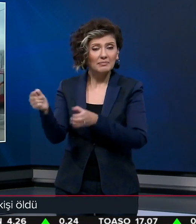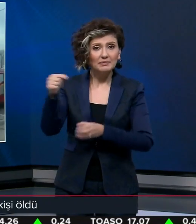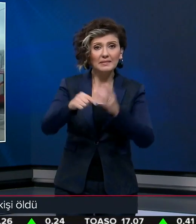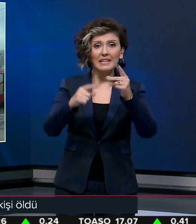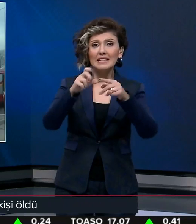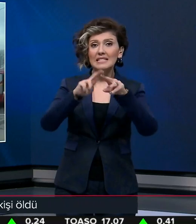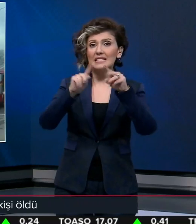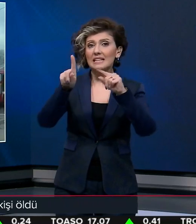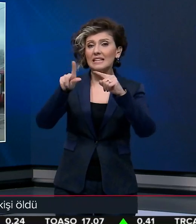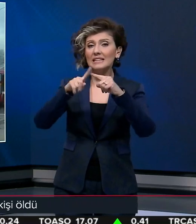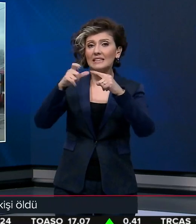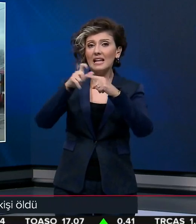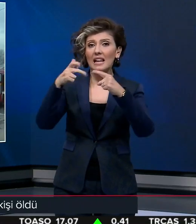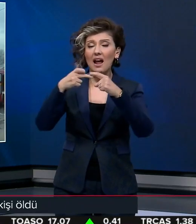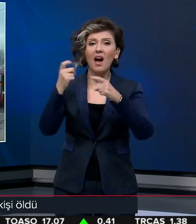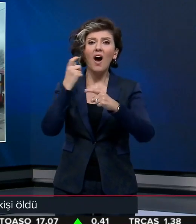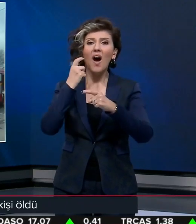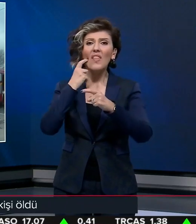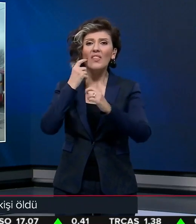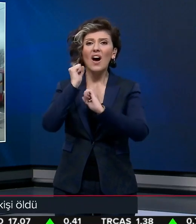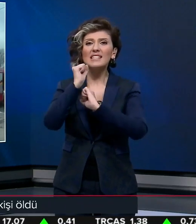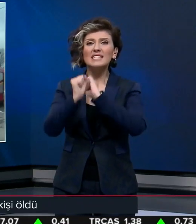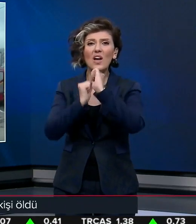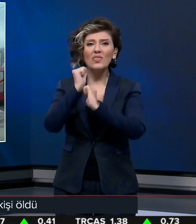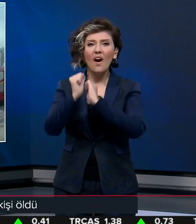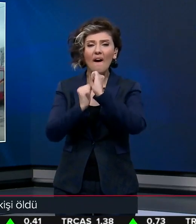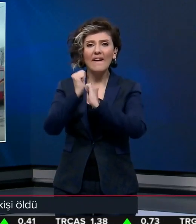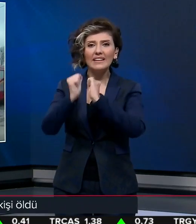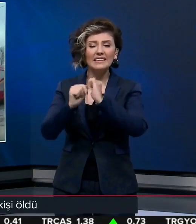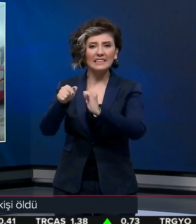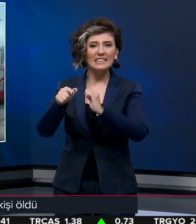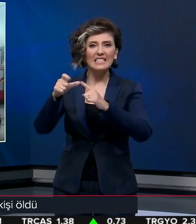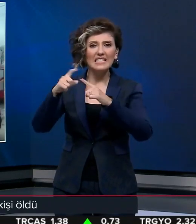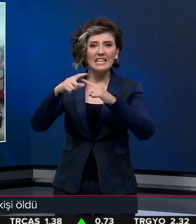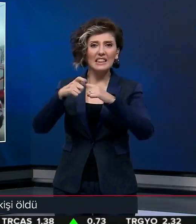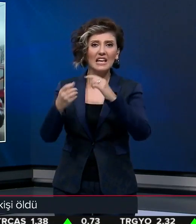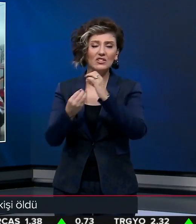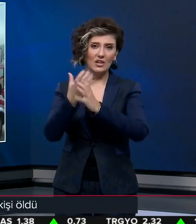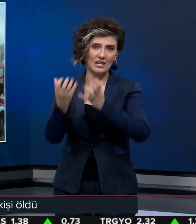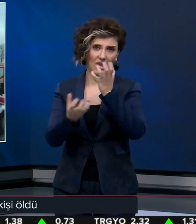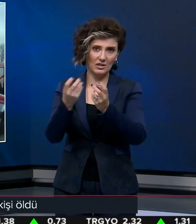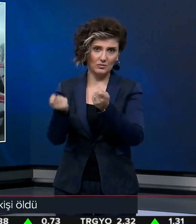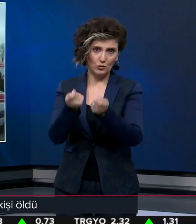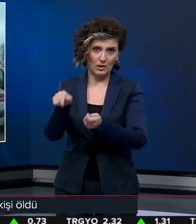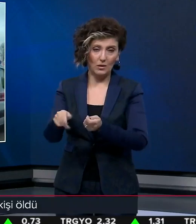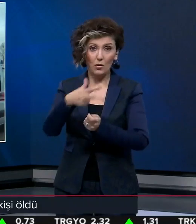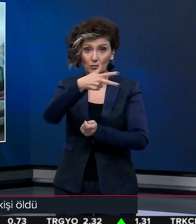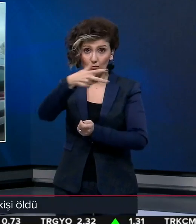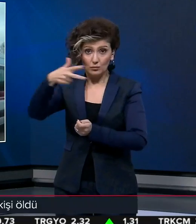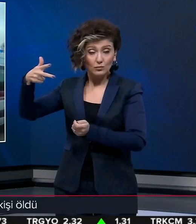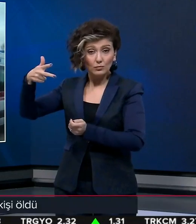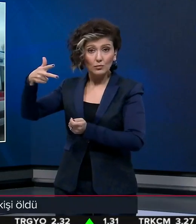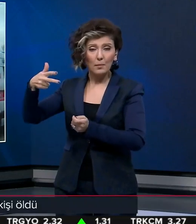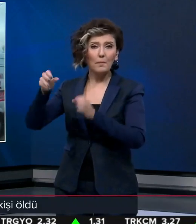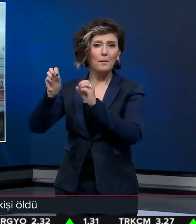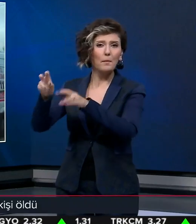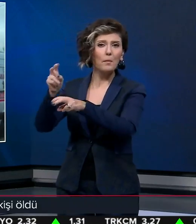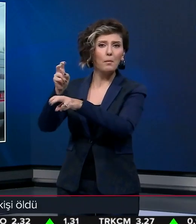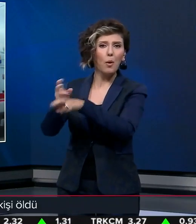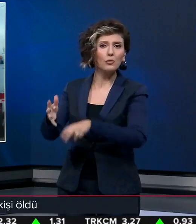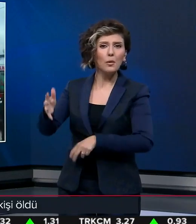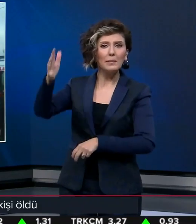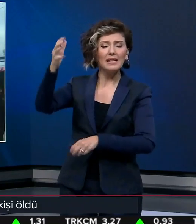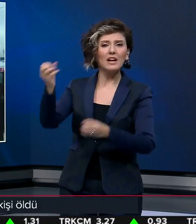İtfaiye ekipleri İskitler Ata Sanayi sitesinde çıkan yangına müdahale etti. 3 katlı metruk binada